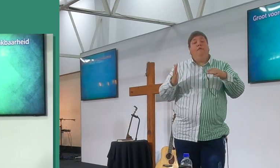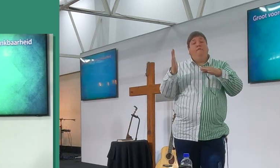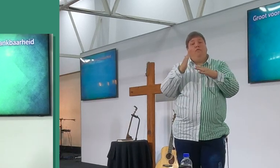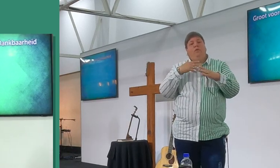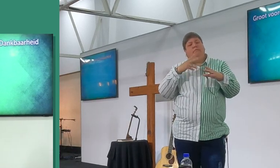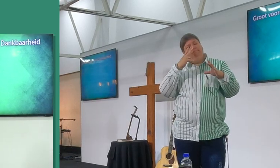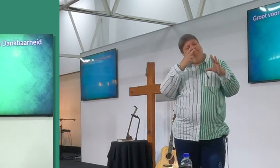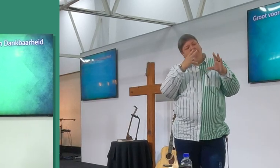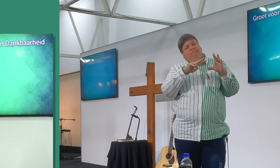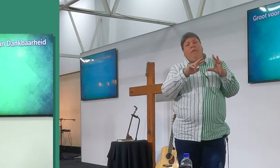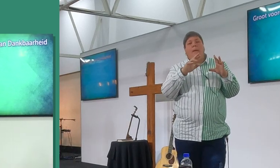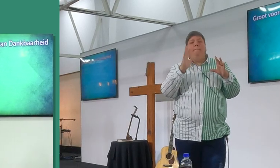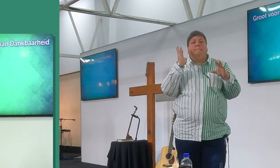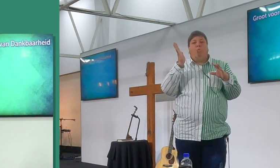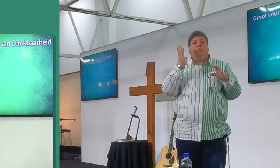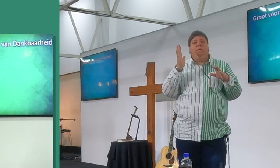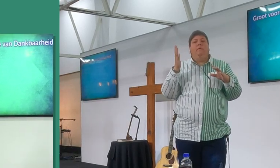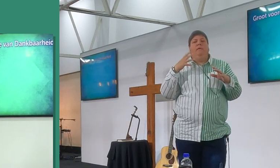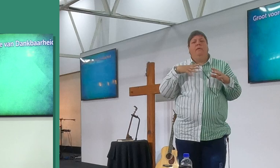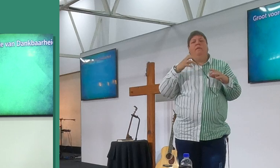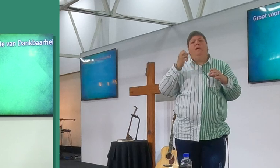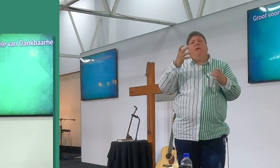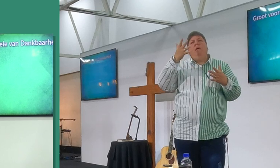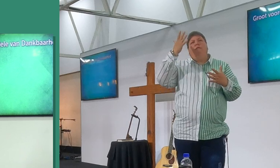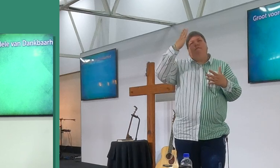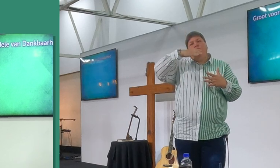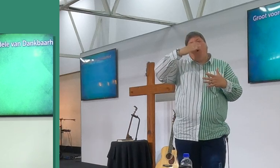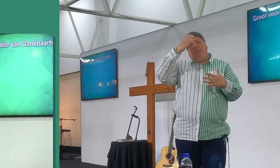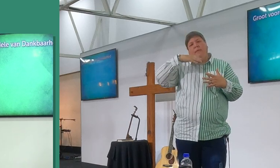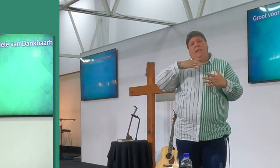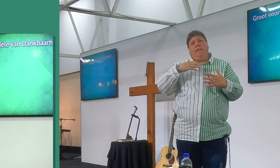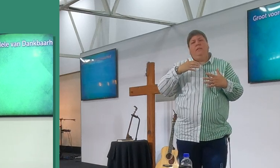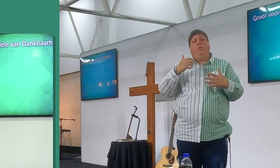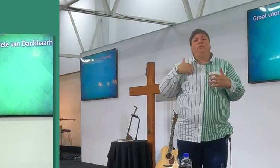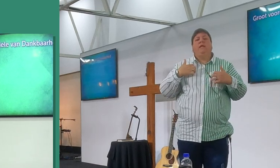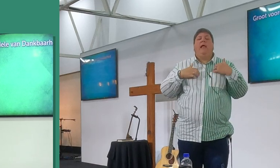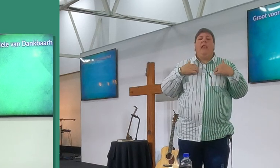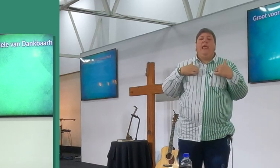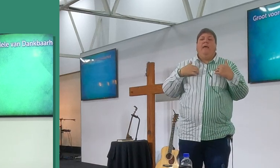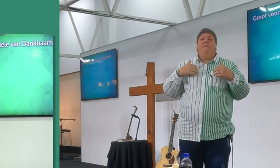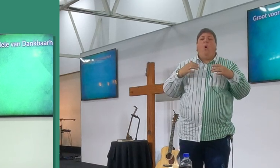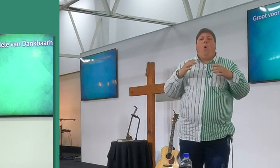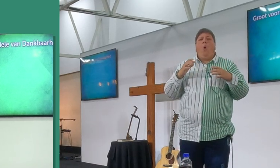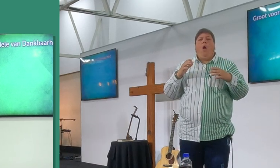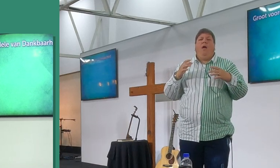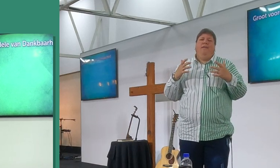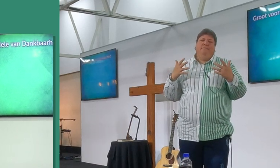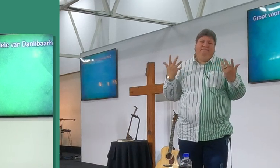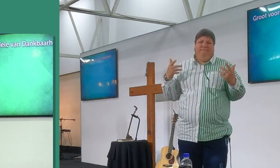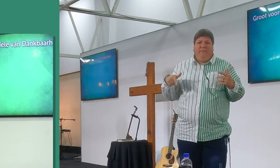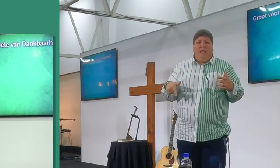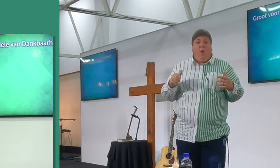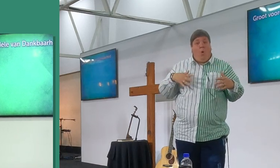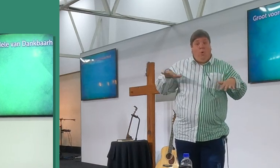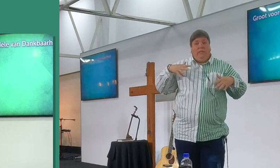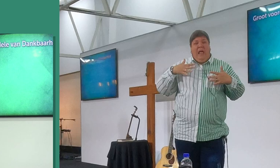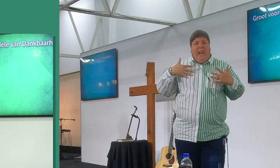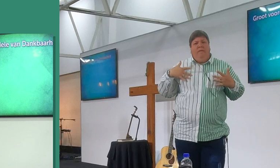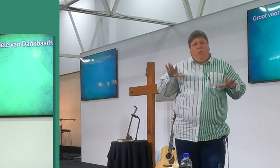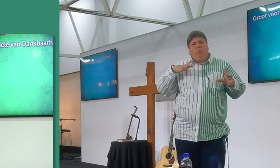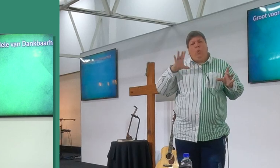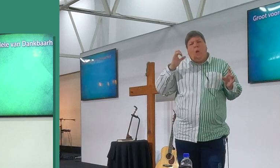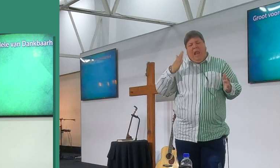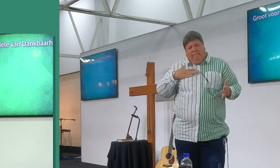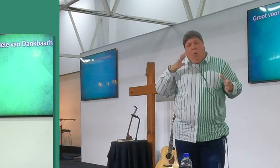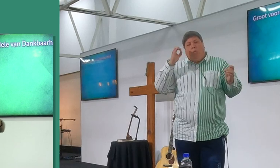ons in die boodskap in Delft, wil ek ook net een paar voordelen gee, want ek denk ons leven ongelukkig, is opgestel, om ondankbaar te